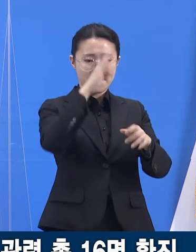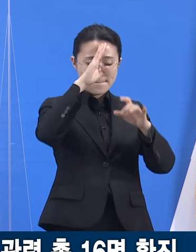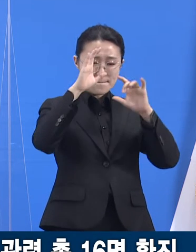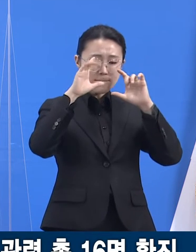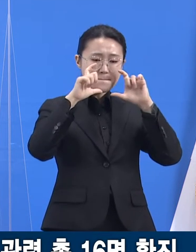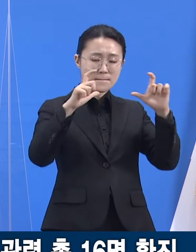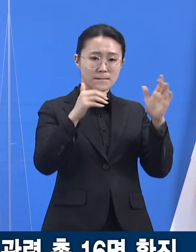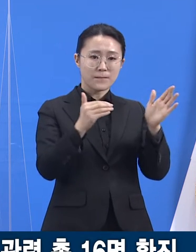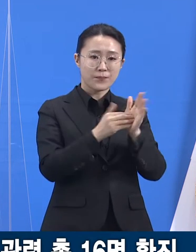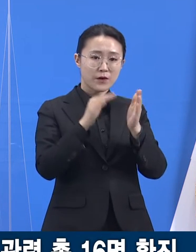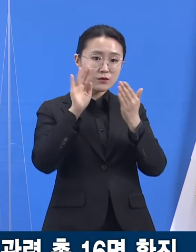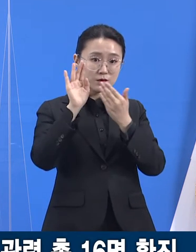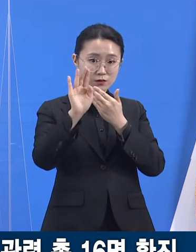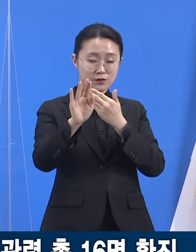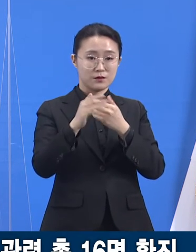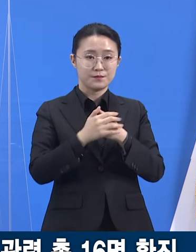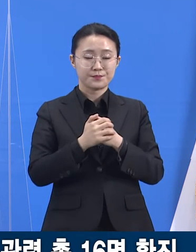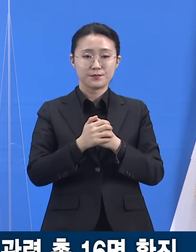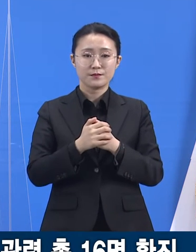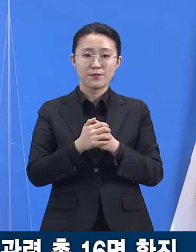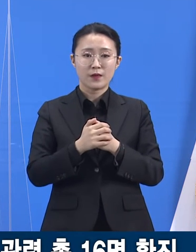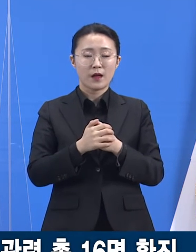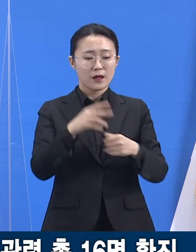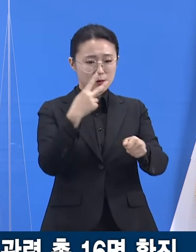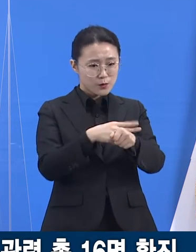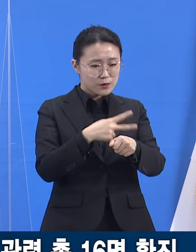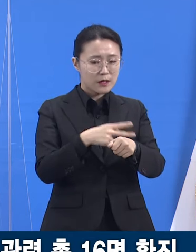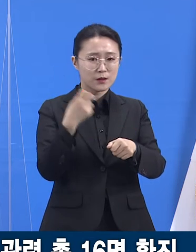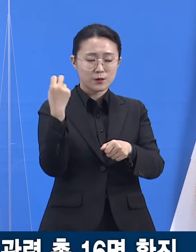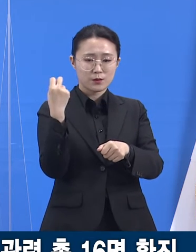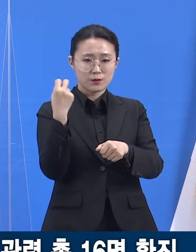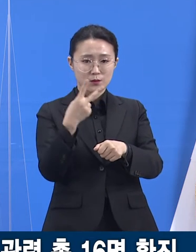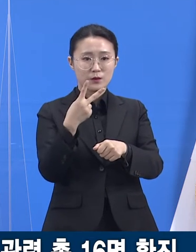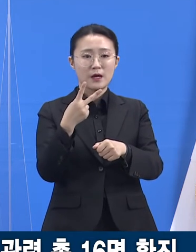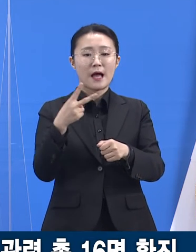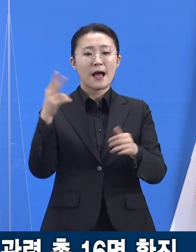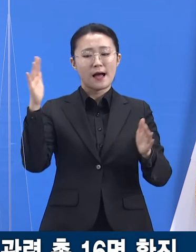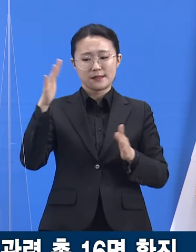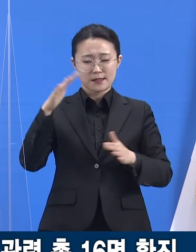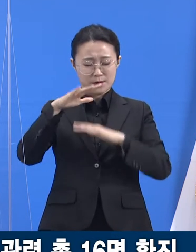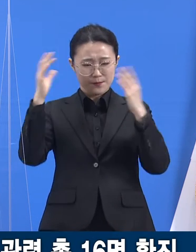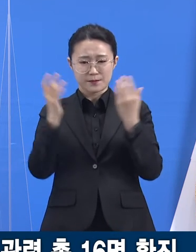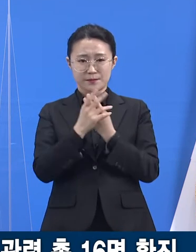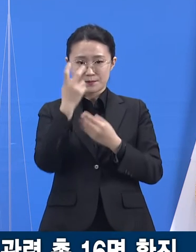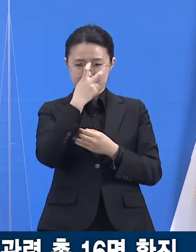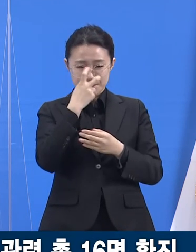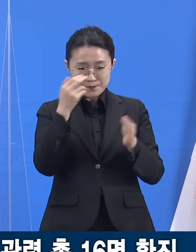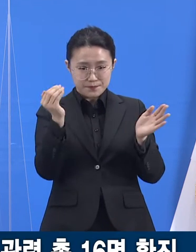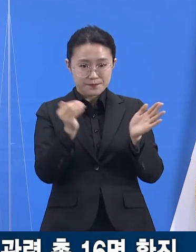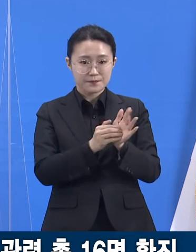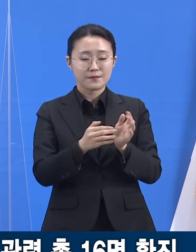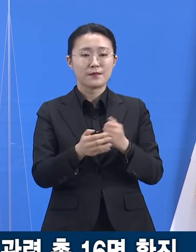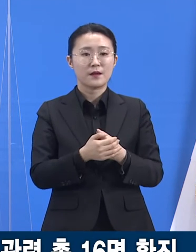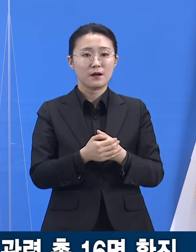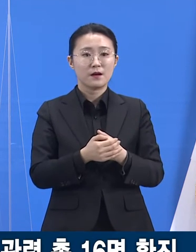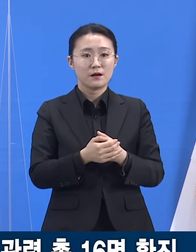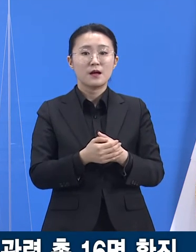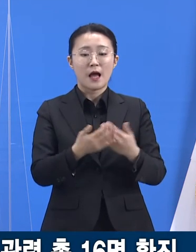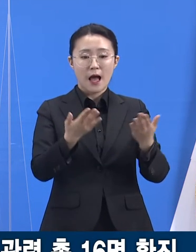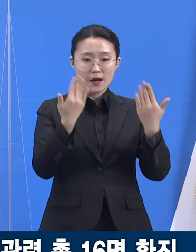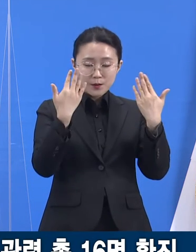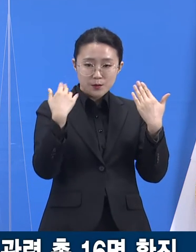학생들을 대상으로 일제검사를 진행하였고, 확진자 중 태권도장 이용자가 있는 것으로 확인되어